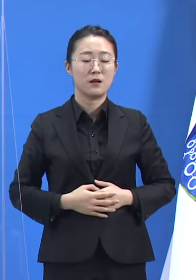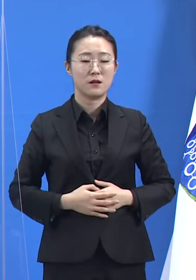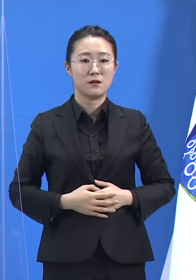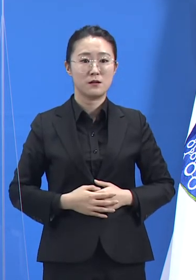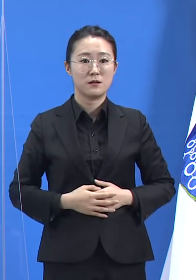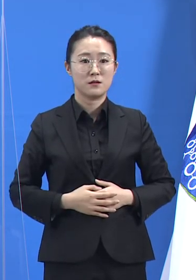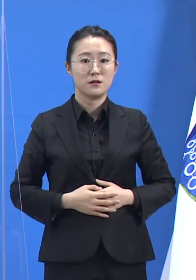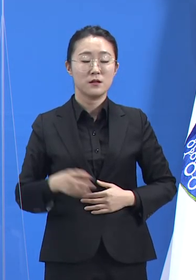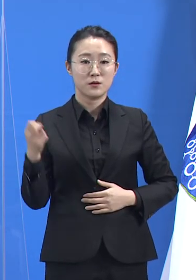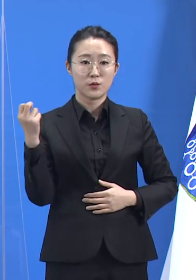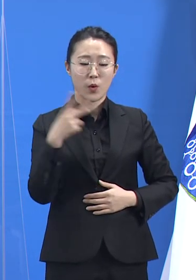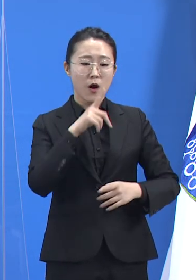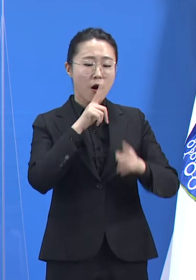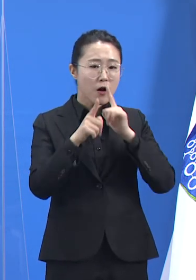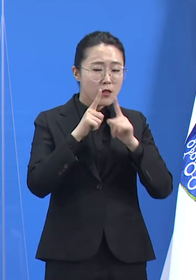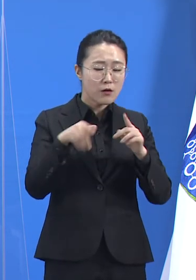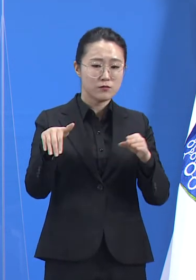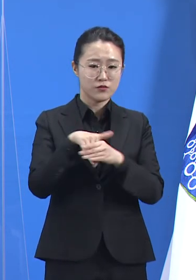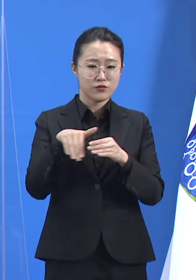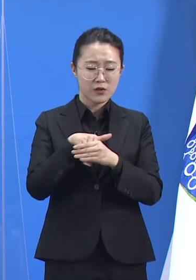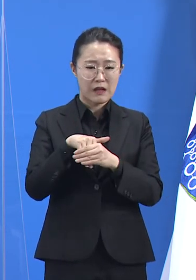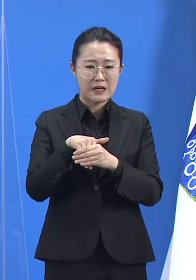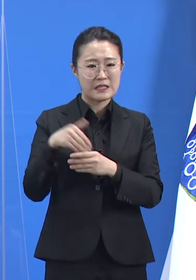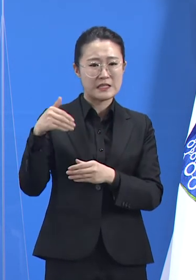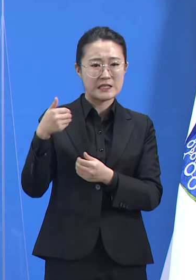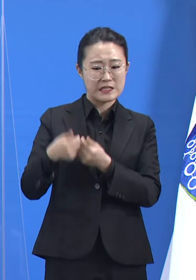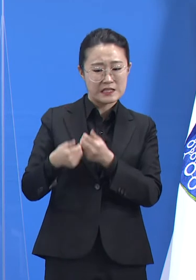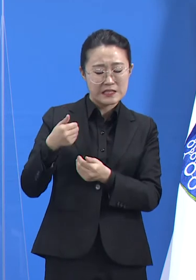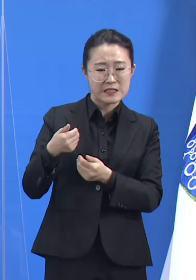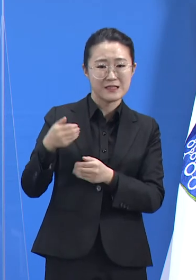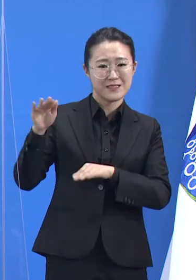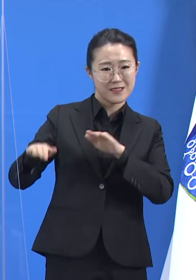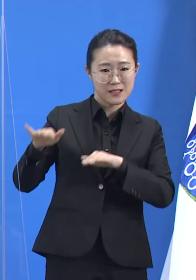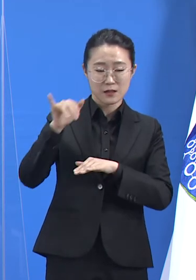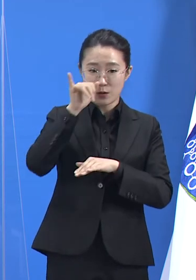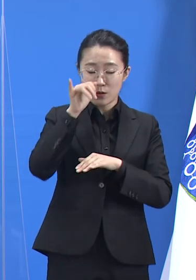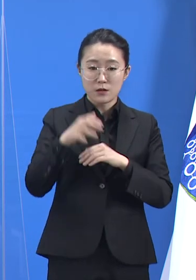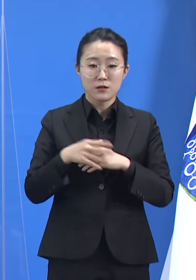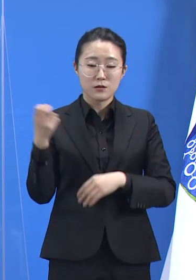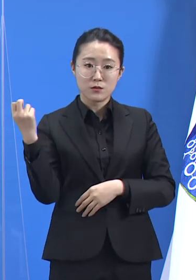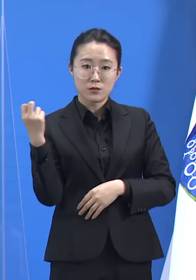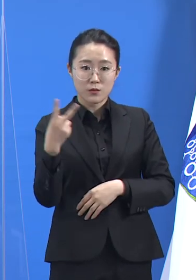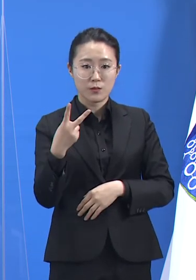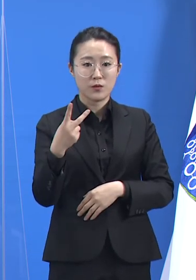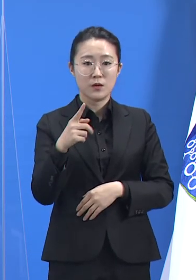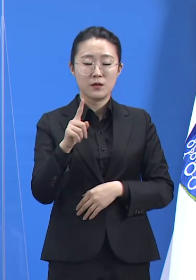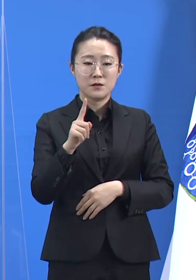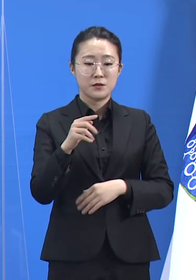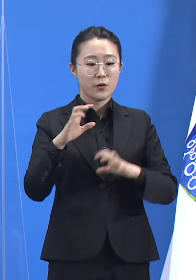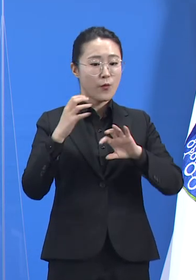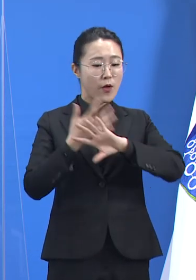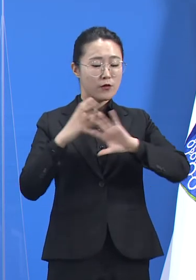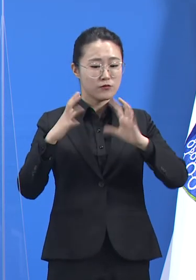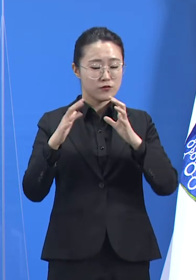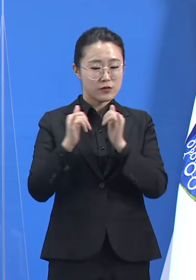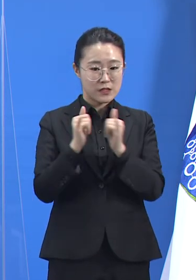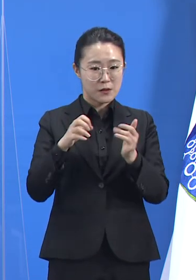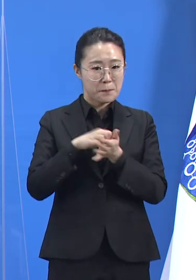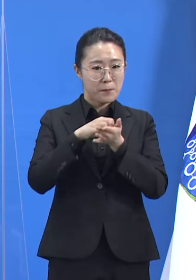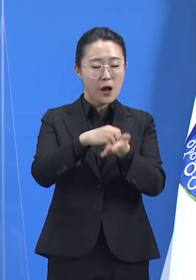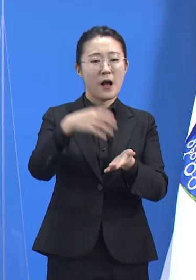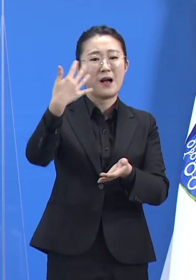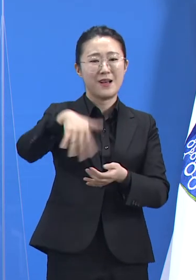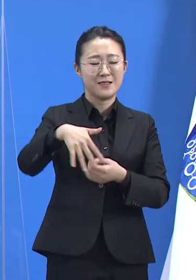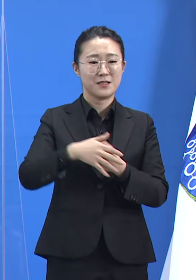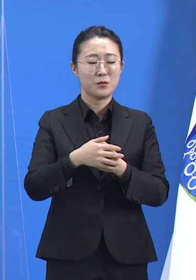또한 언어나 문화적인 장벽, 미등록 노동자의 경우 신분상의 문제 등으로 인해 검사 접근성이